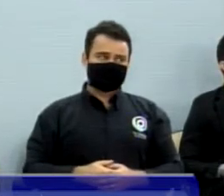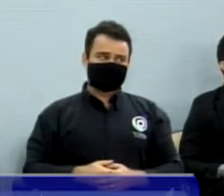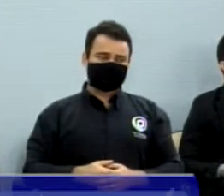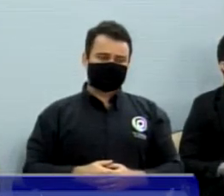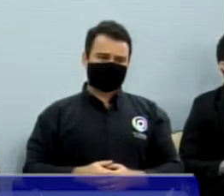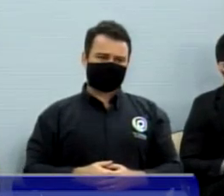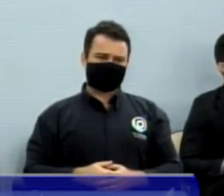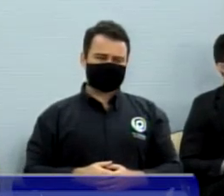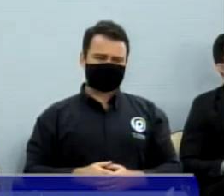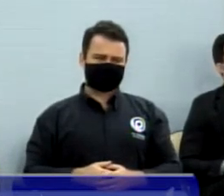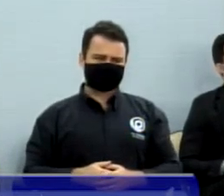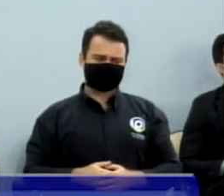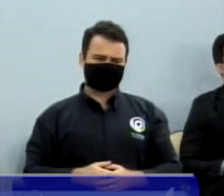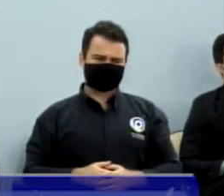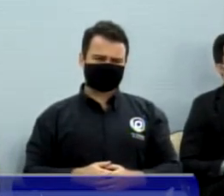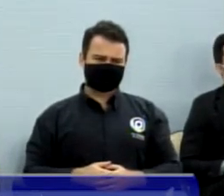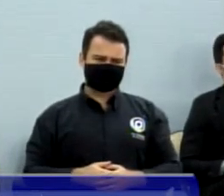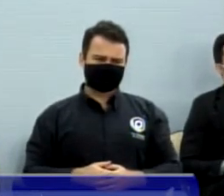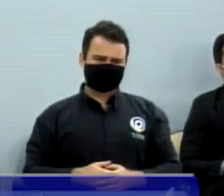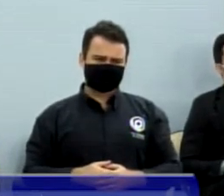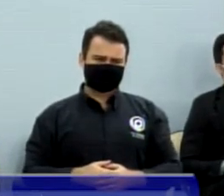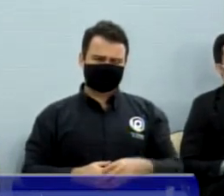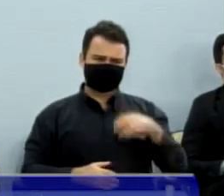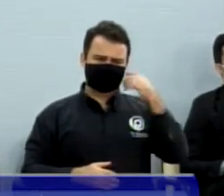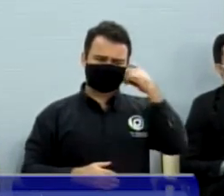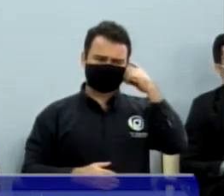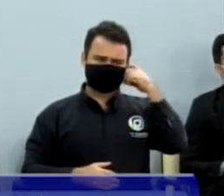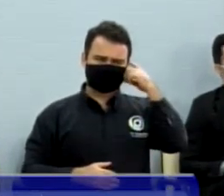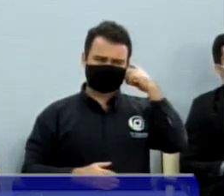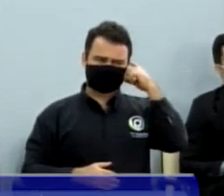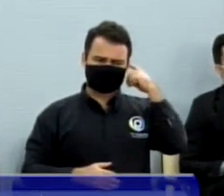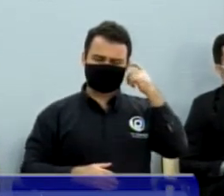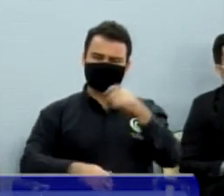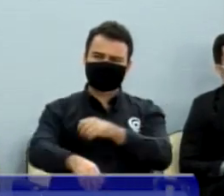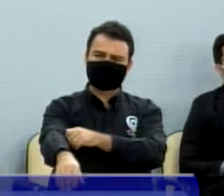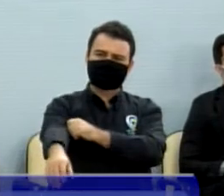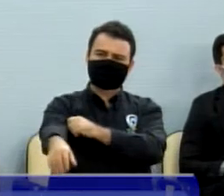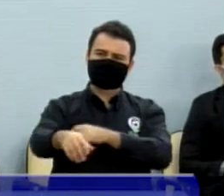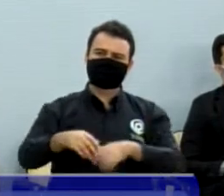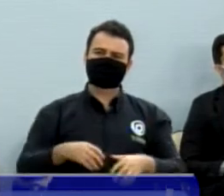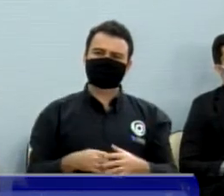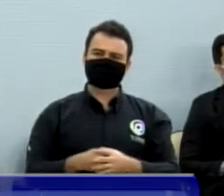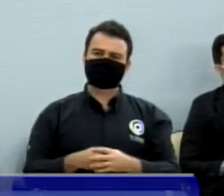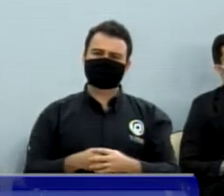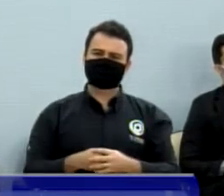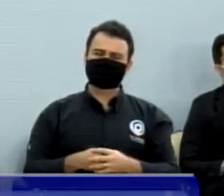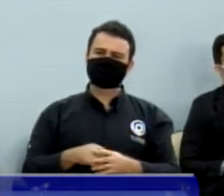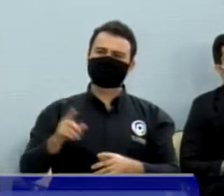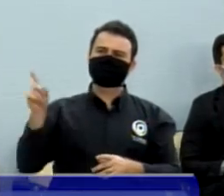Prometeu que os servidores terão reajuste de 12%.